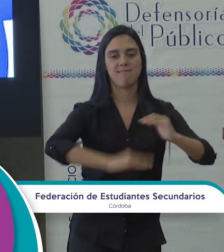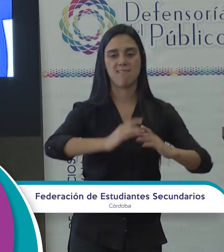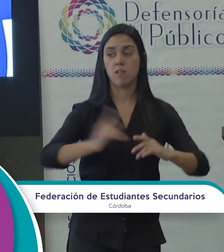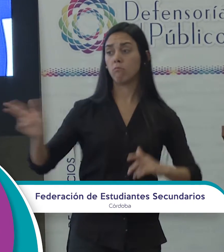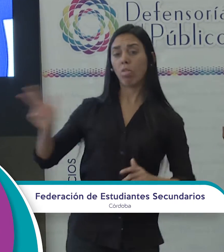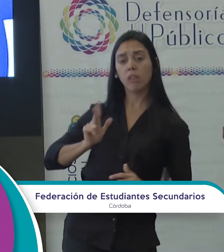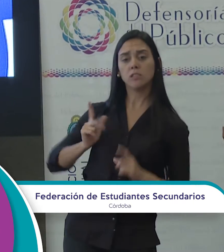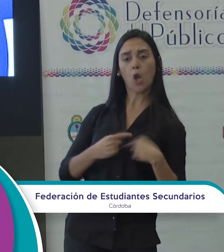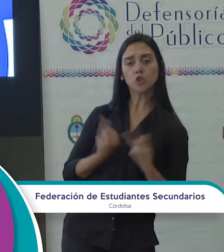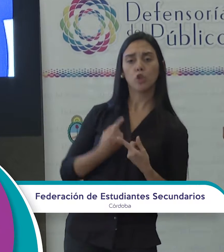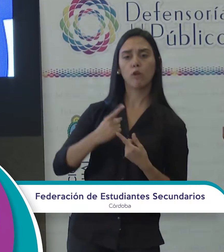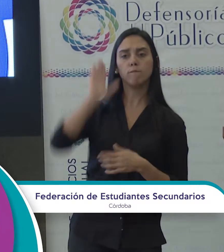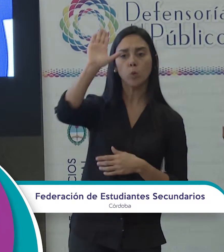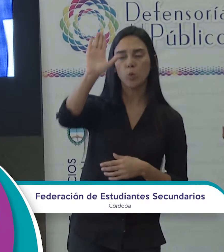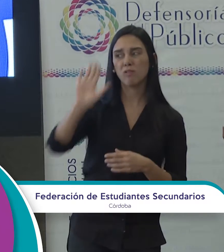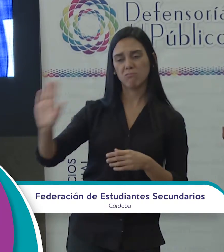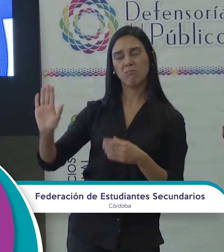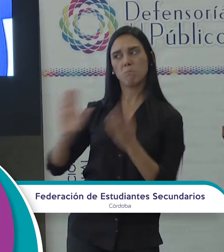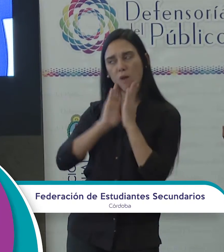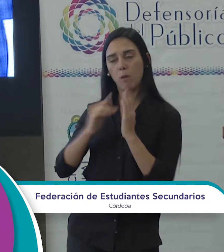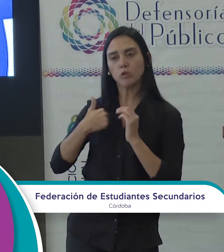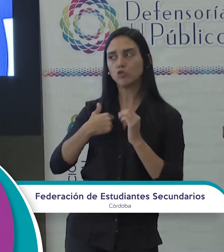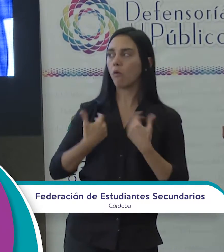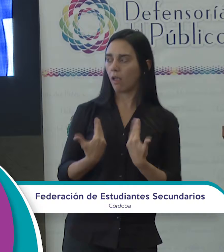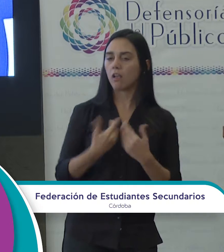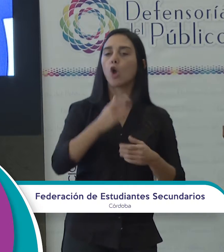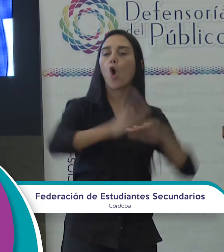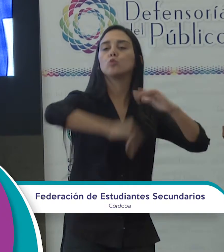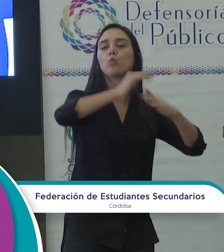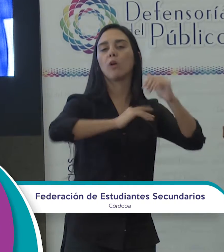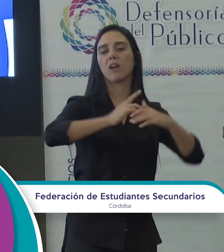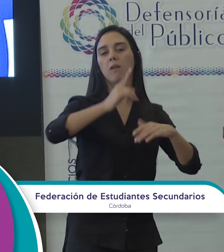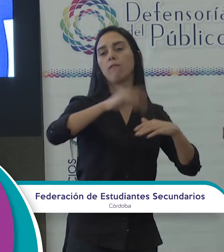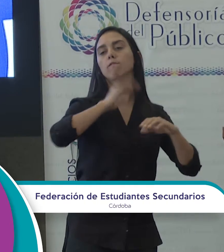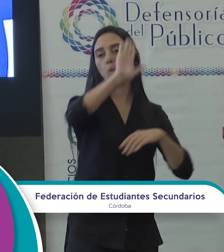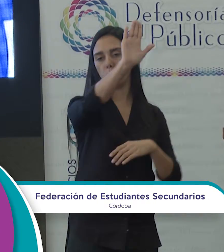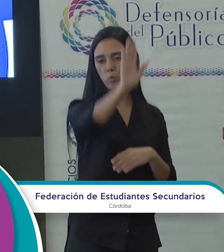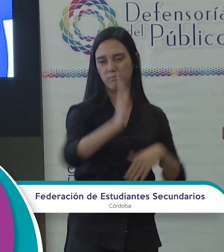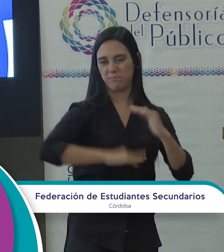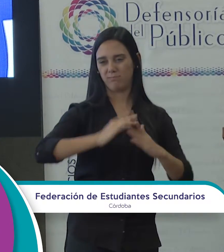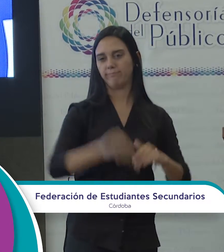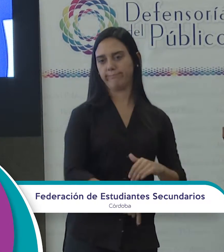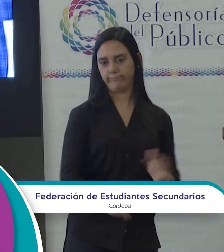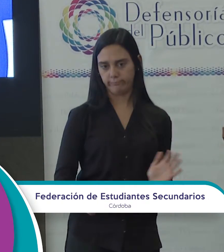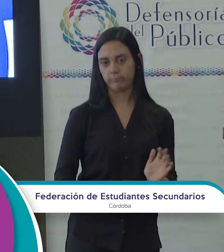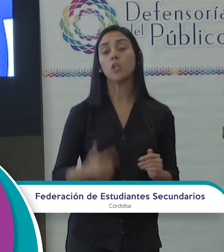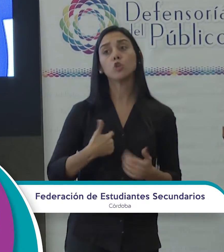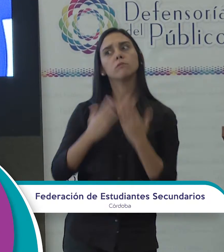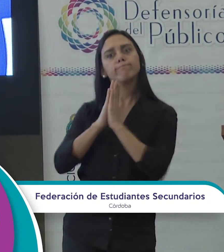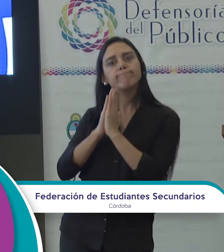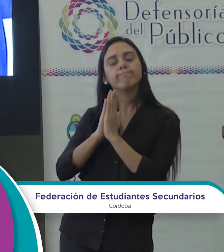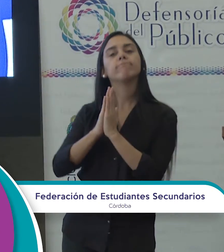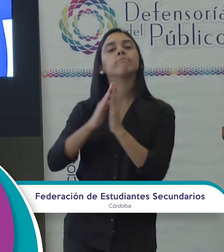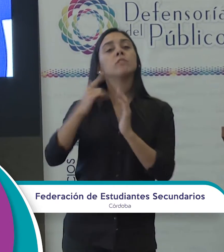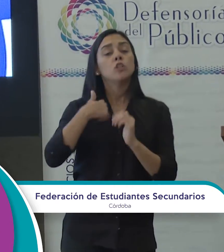futuro, que nos dejen construir el presente. Muchos pensarán que los medios de comunicación son el opio de los pueblos, pero no